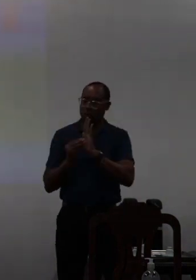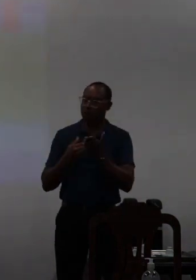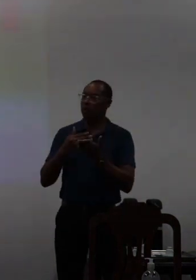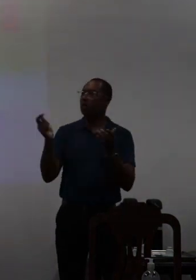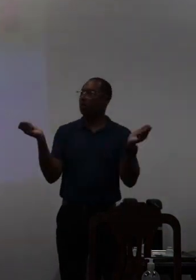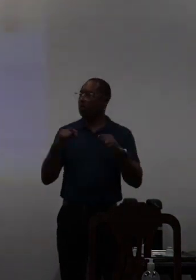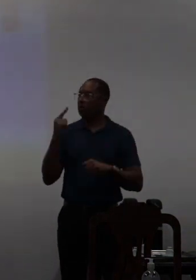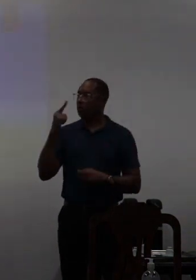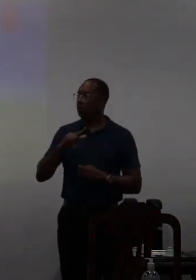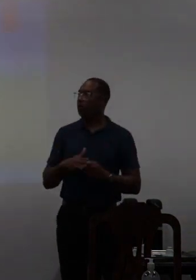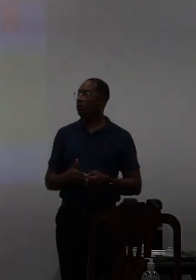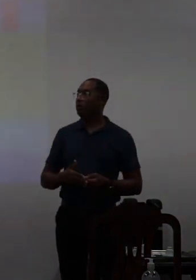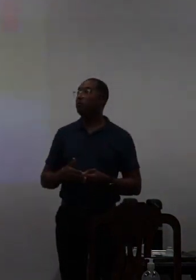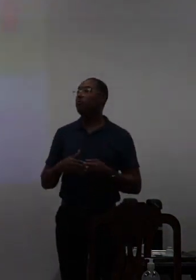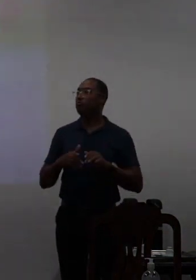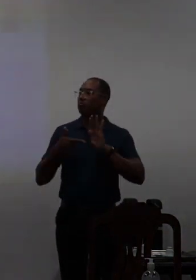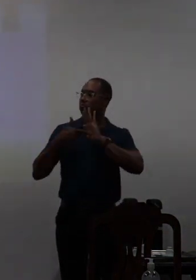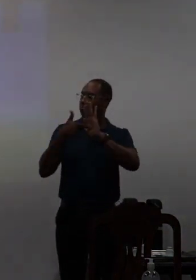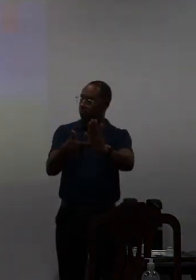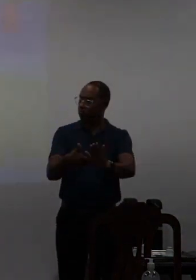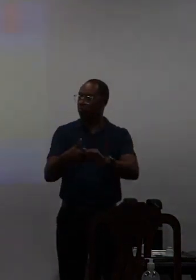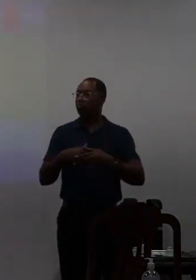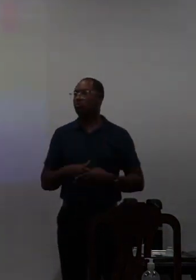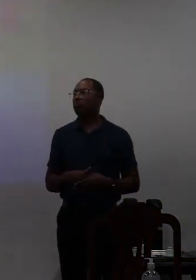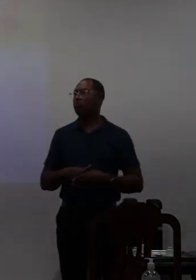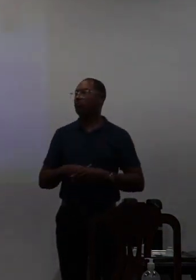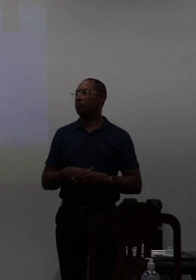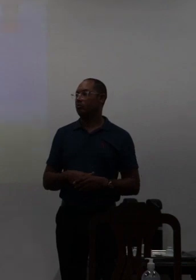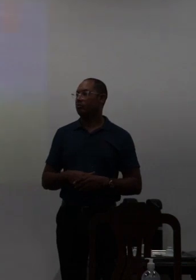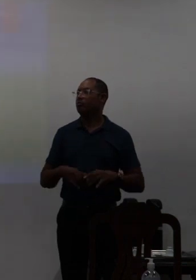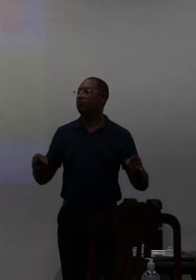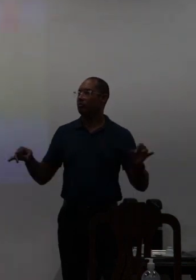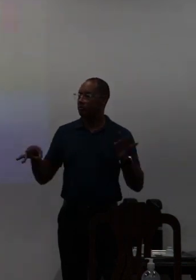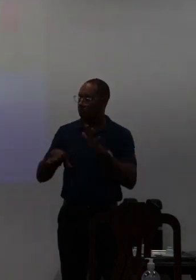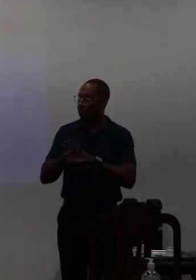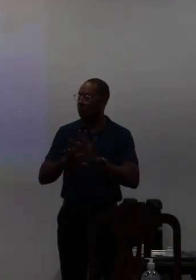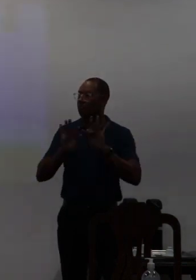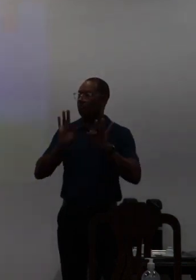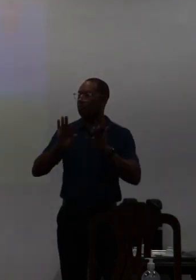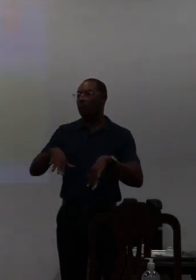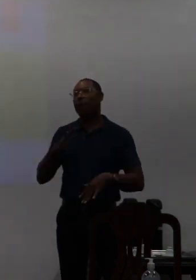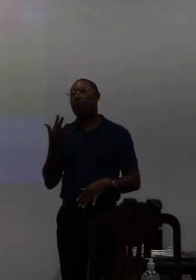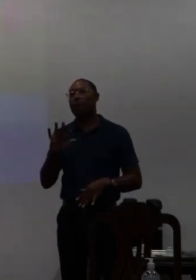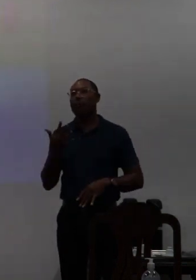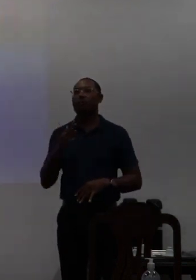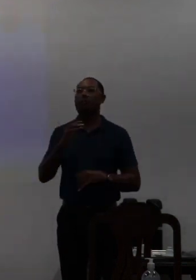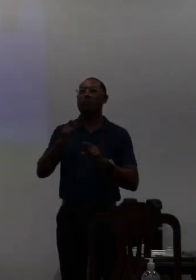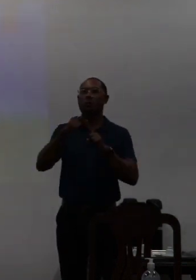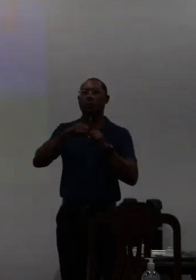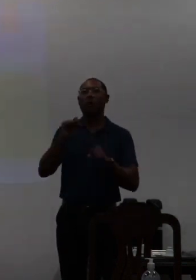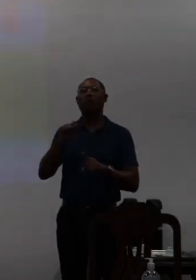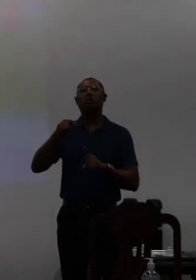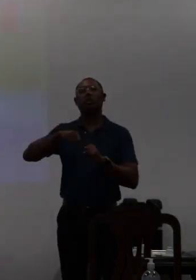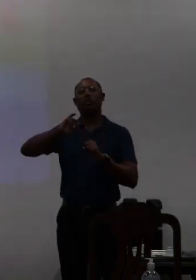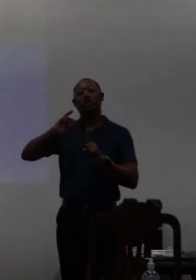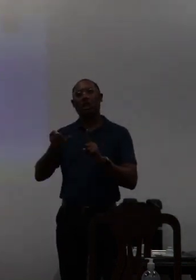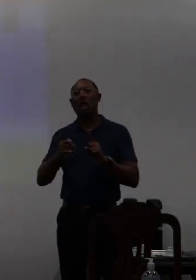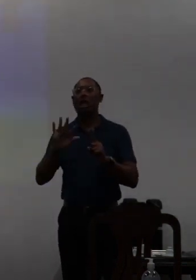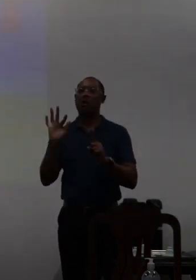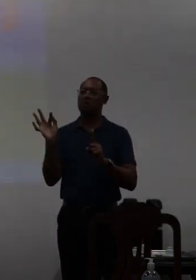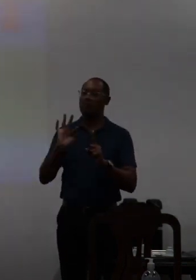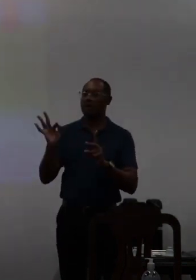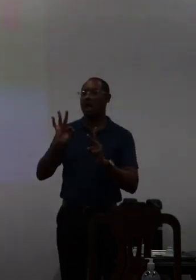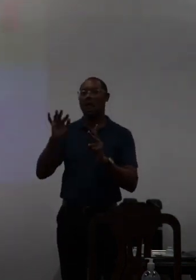apresentamos essa revisão e aí a gente já está no mês de janeiro ou fevereiro